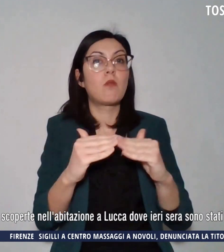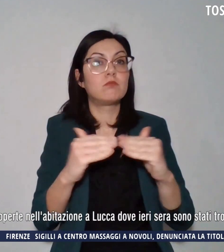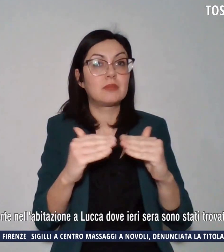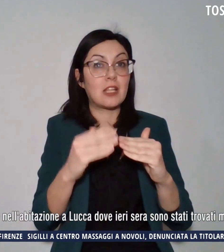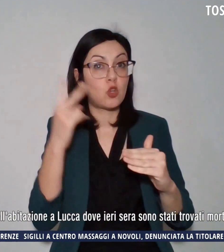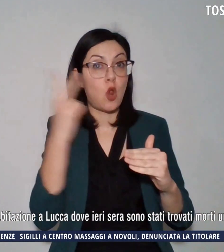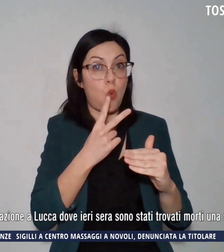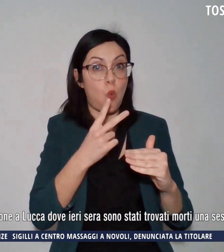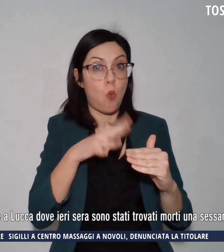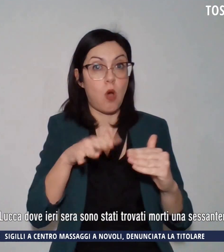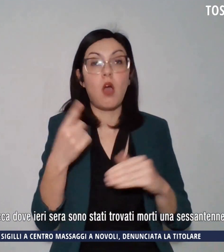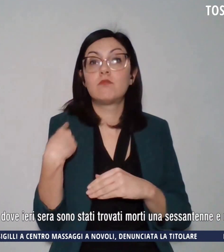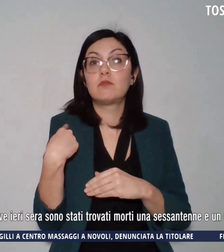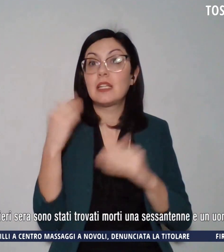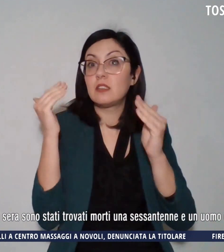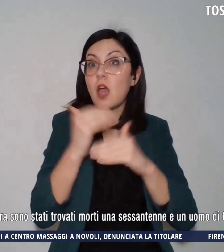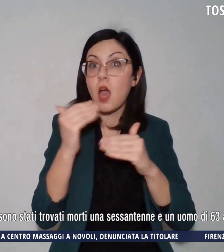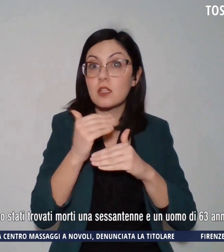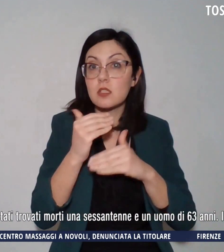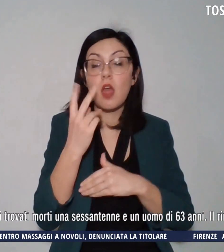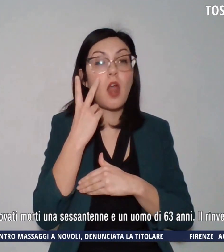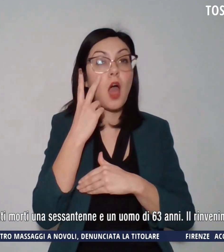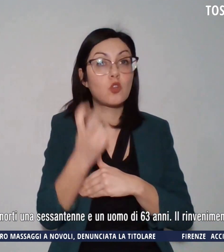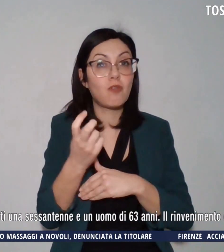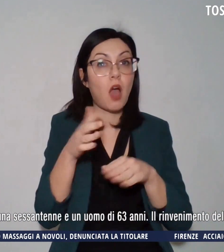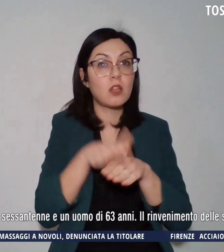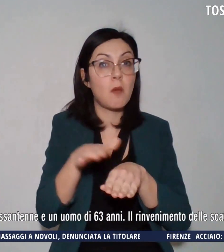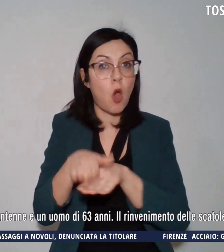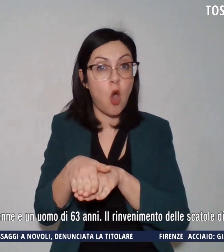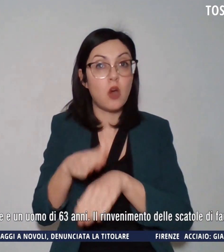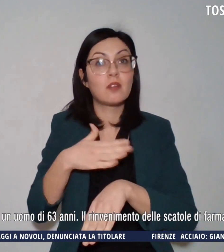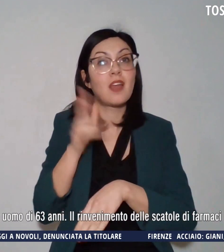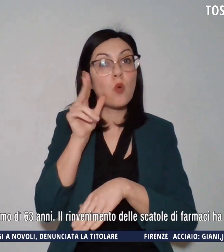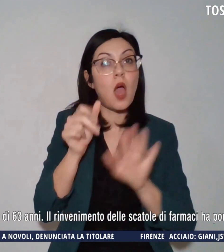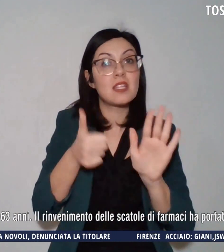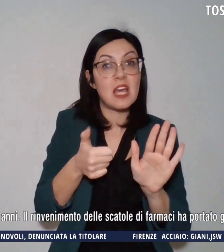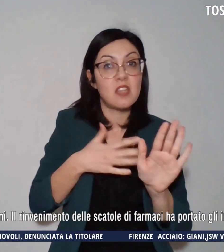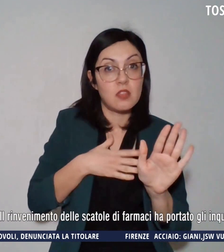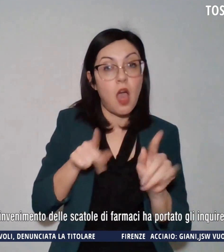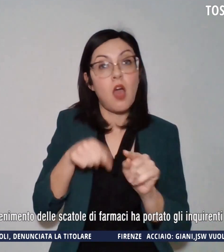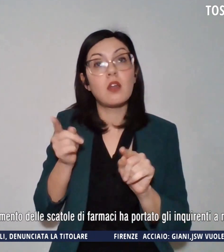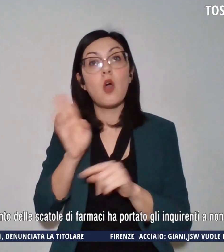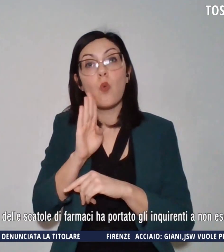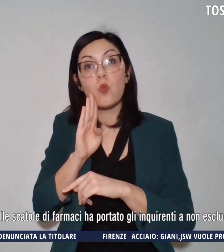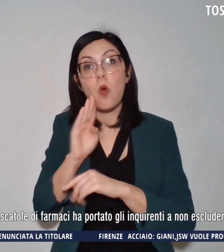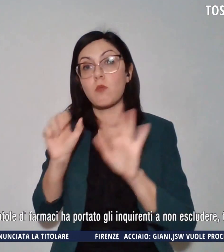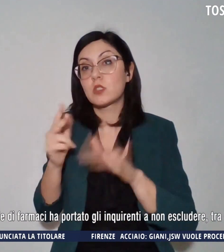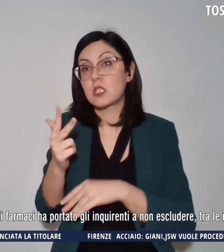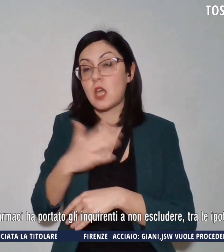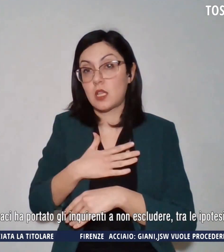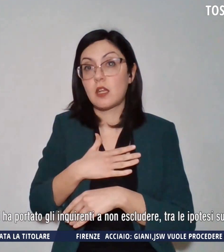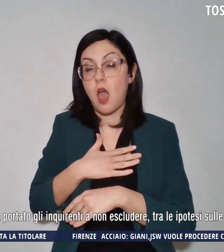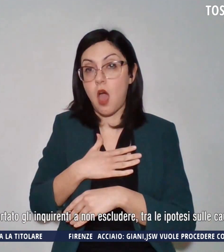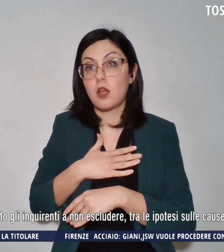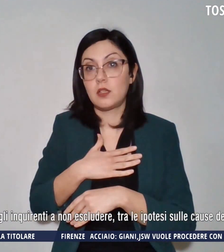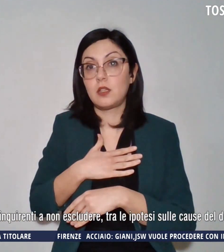sono stati trovati morti una sessantenne e un uomo di 63 anni. Il